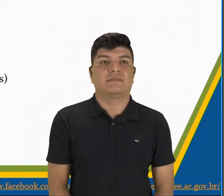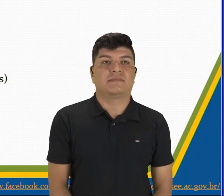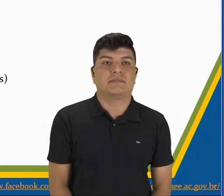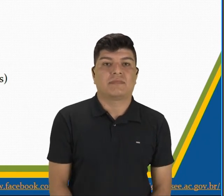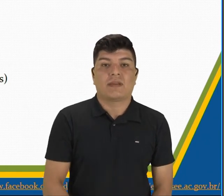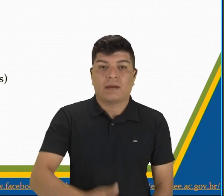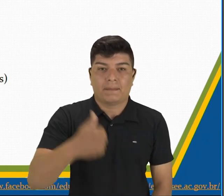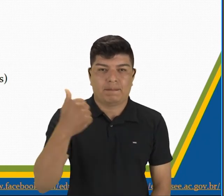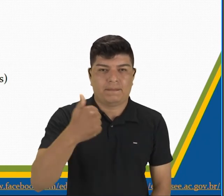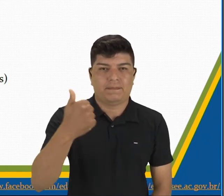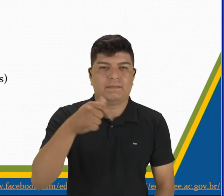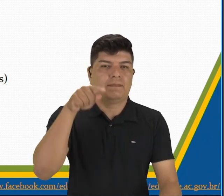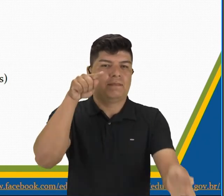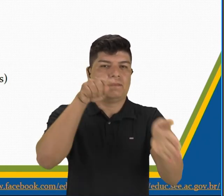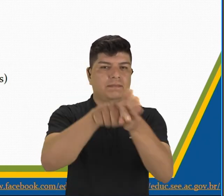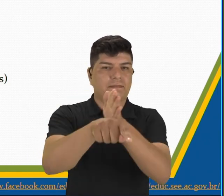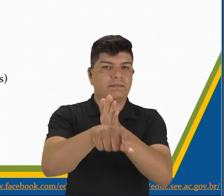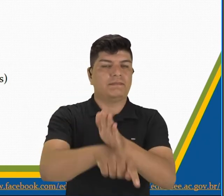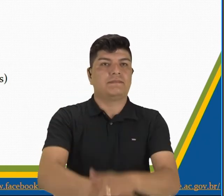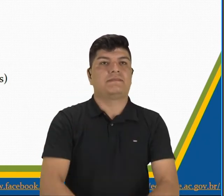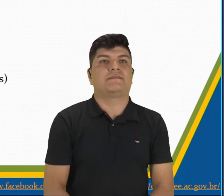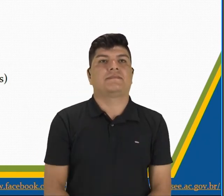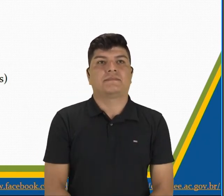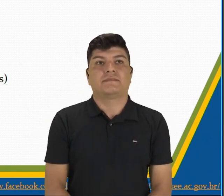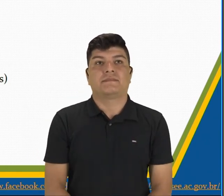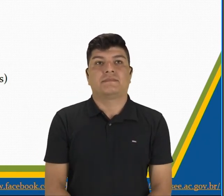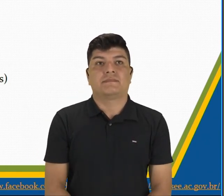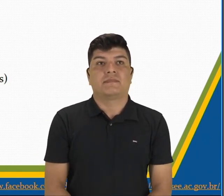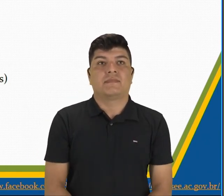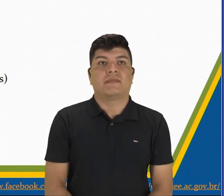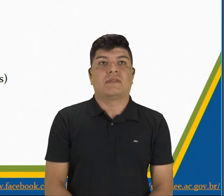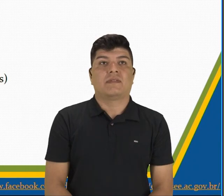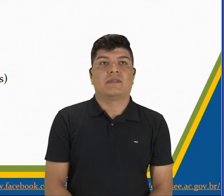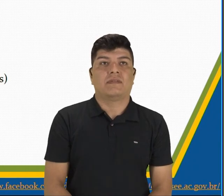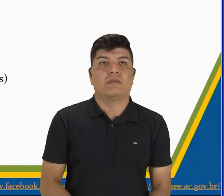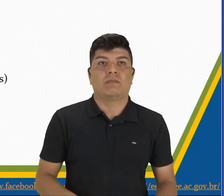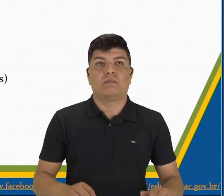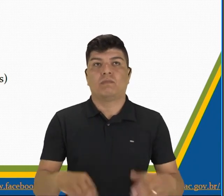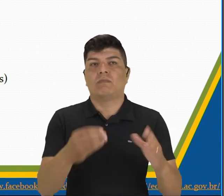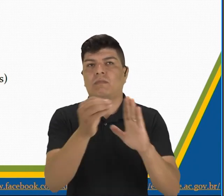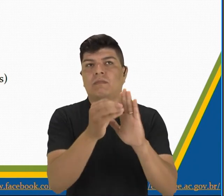Primera pregunta. ¿Tiene carácter sagrado?